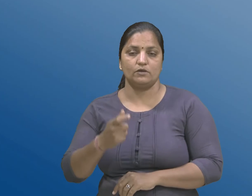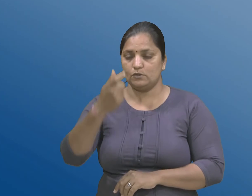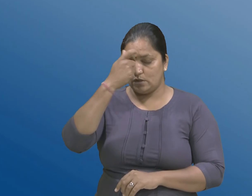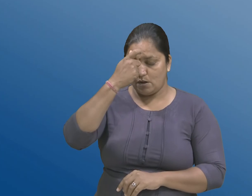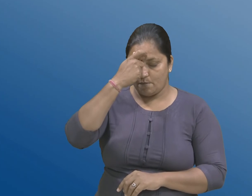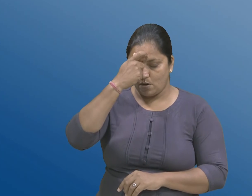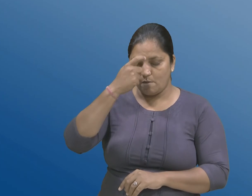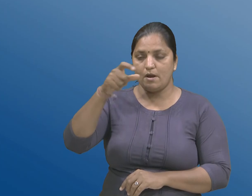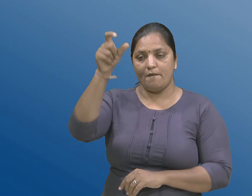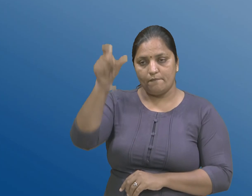धरावती व्यक्ती,